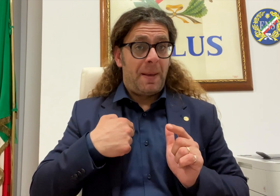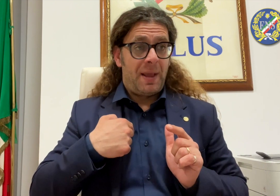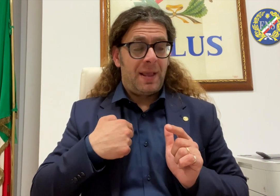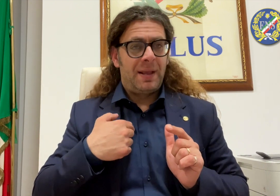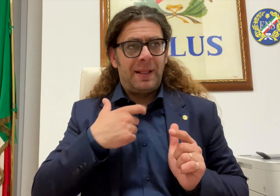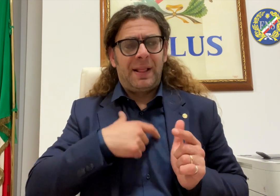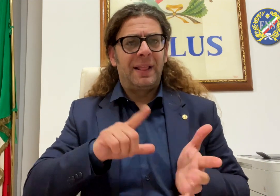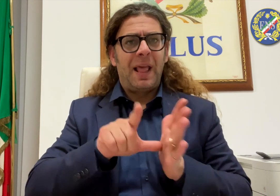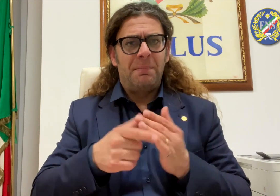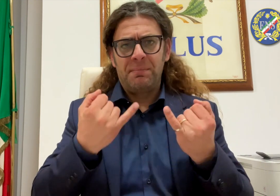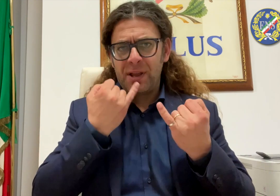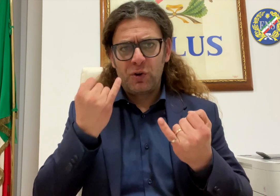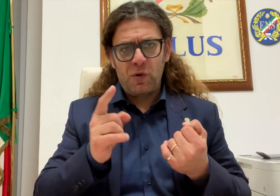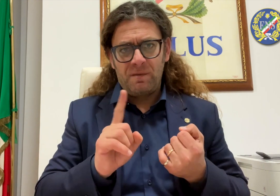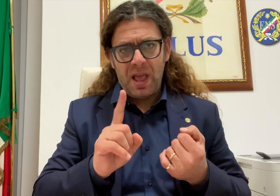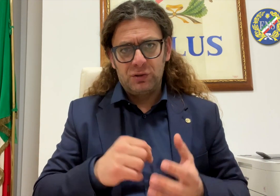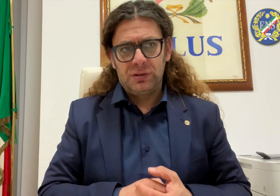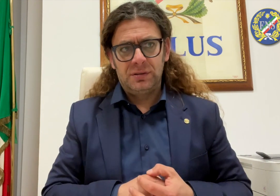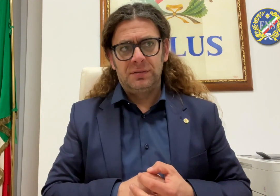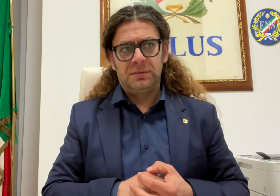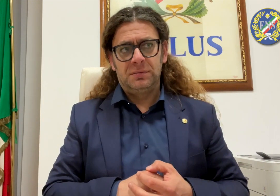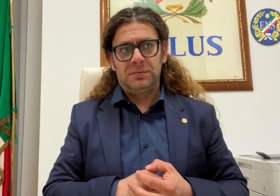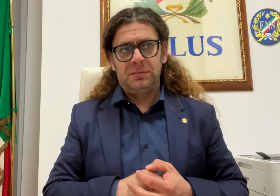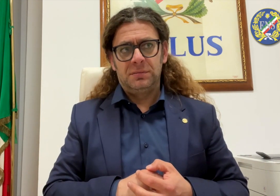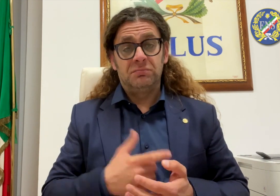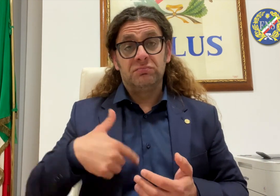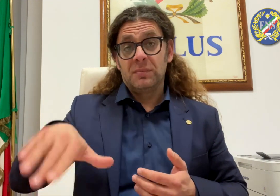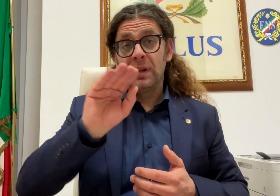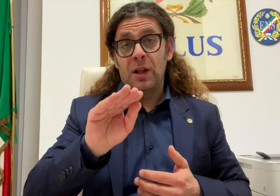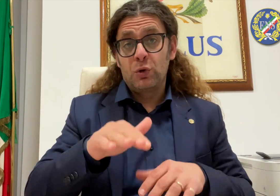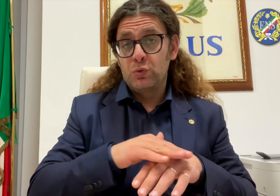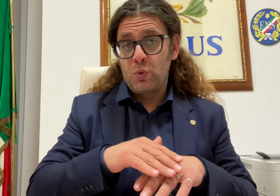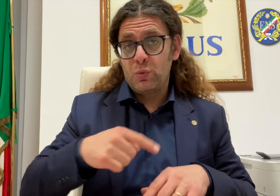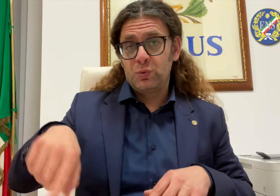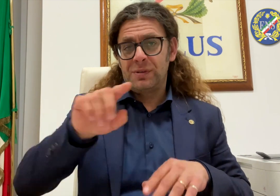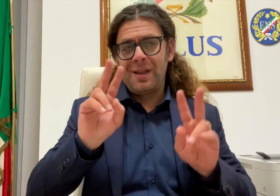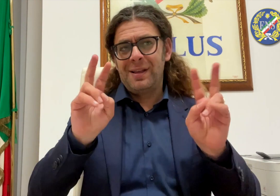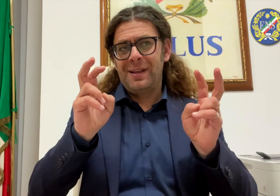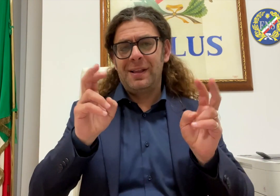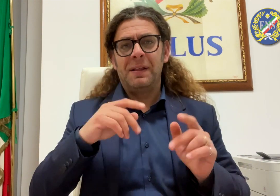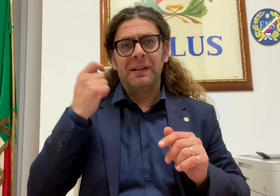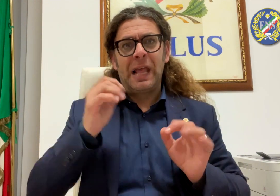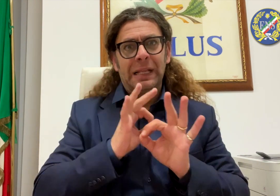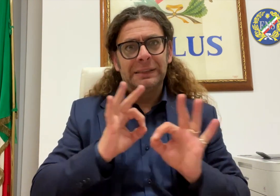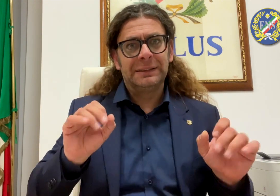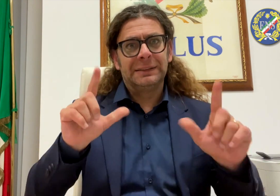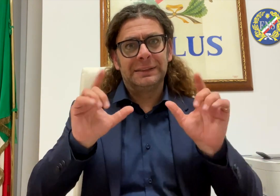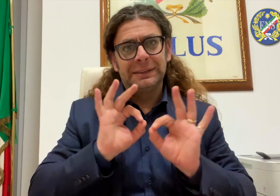che, a causa dei tempi lunghi, della burocrazia, dei silenzi. Sembra che il lavoro si fermi, non vada avanti. In realtà non è così. Il